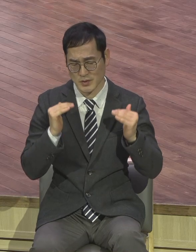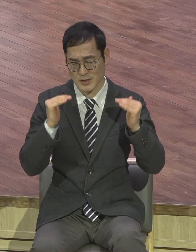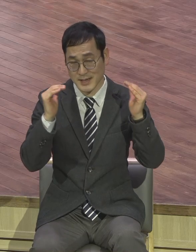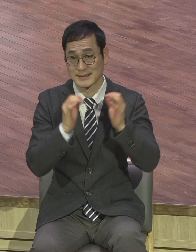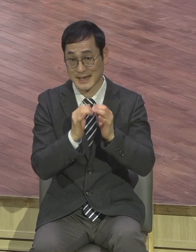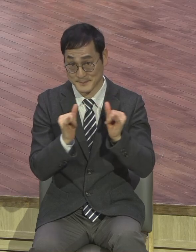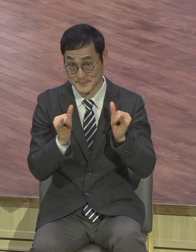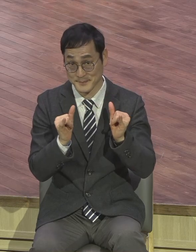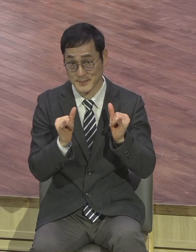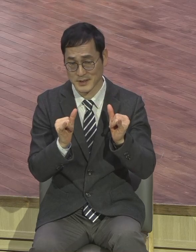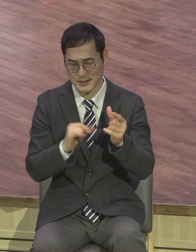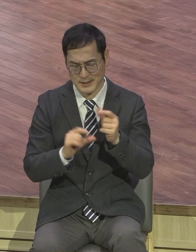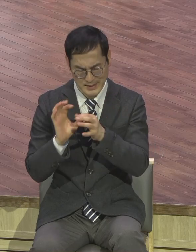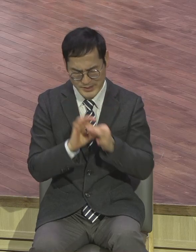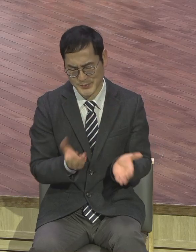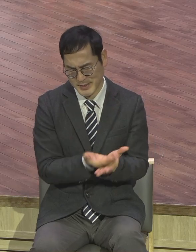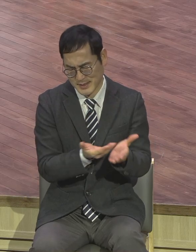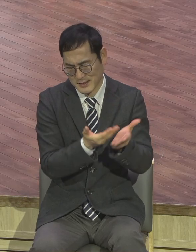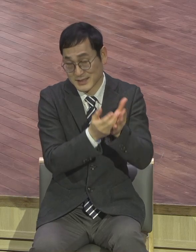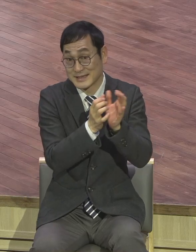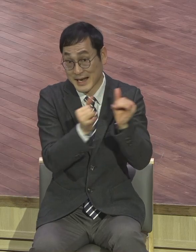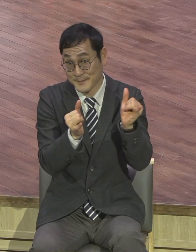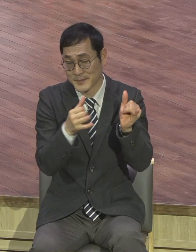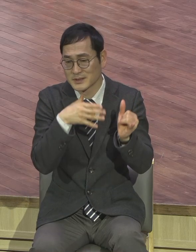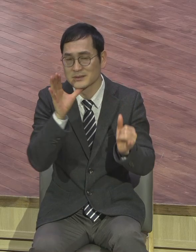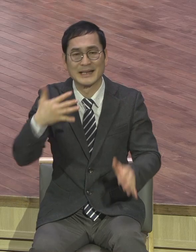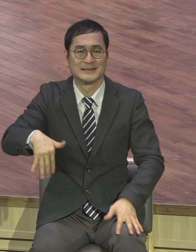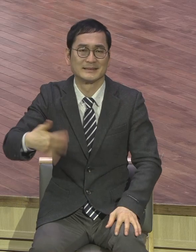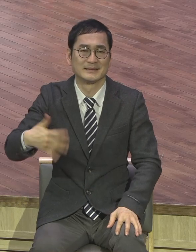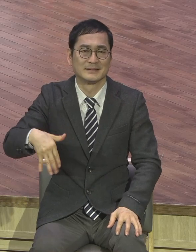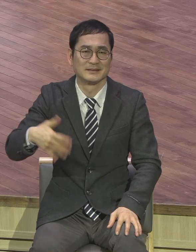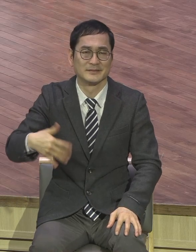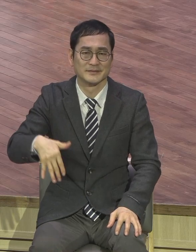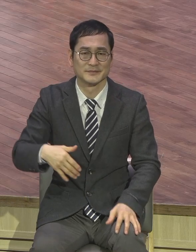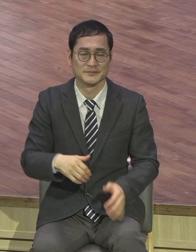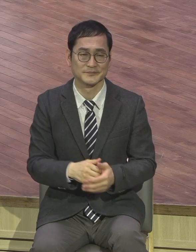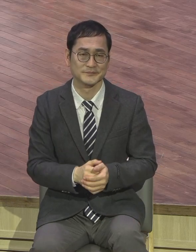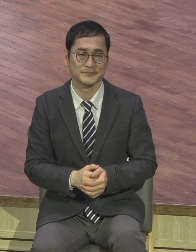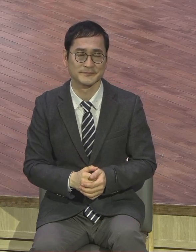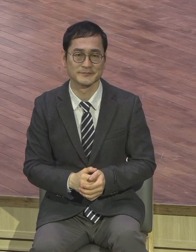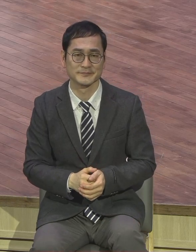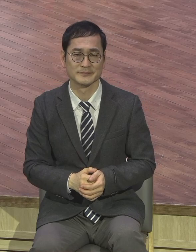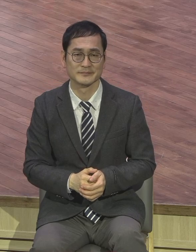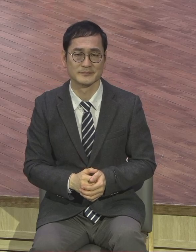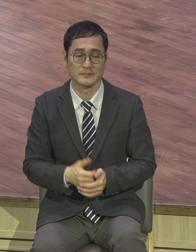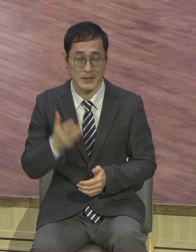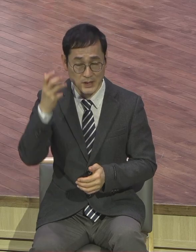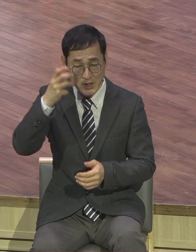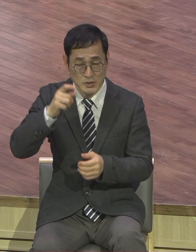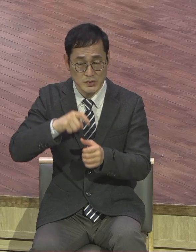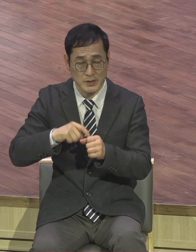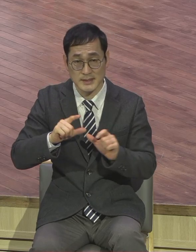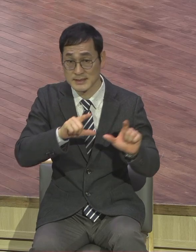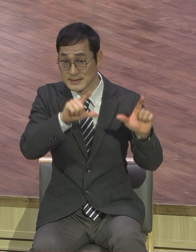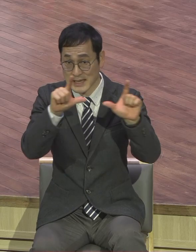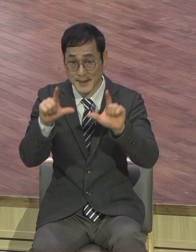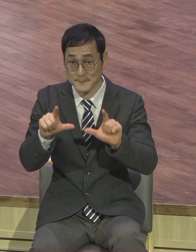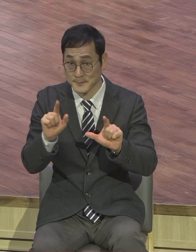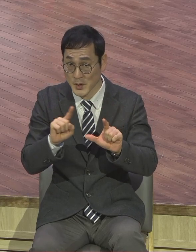성장 안 하니까 늙어버려요. 우리의 영적 삶은요. 날마다 날마다 새로워져야 돼요.